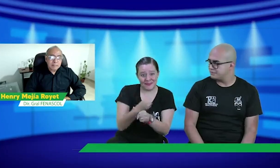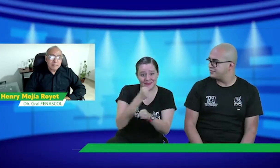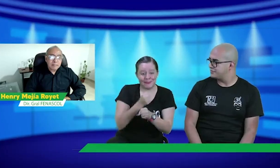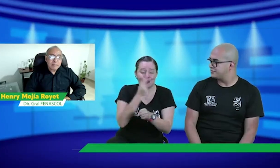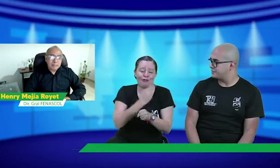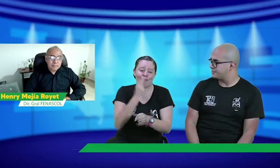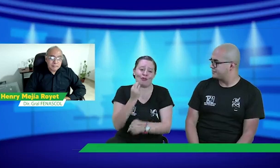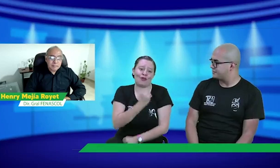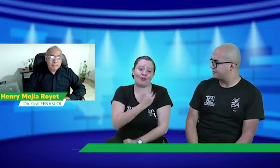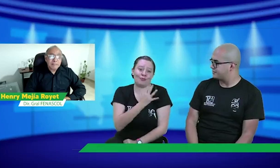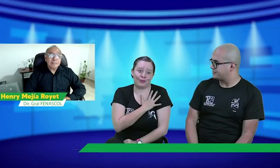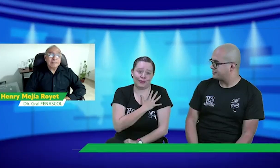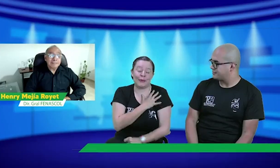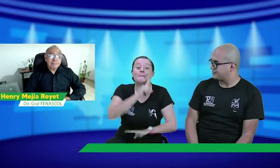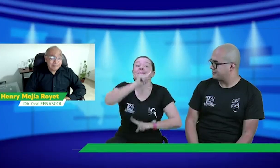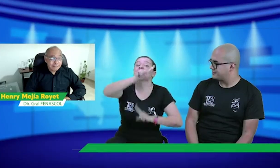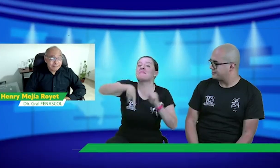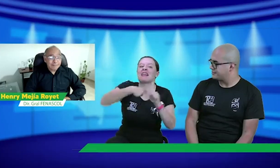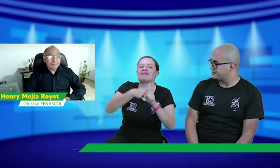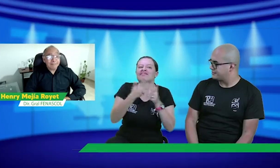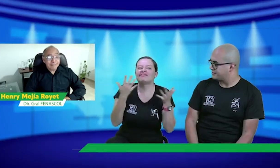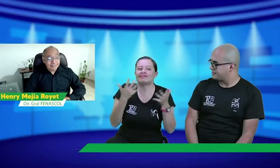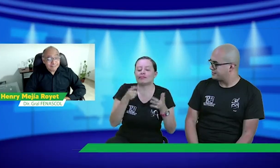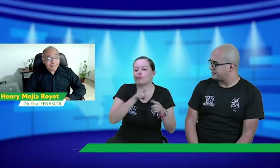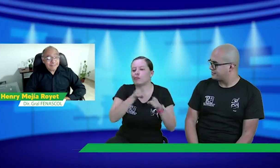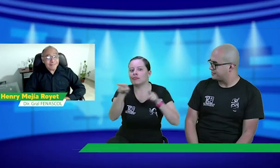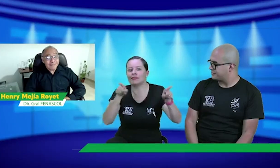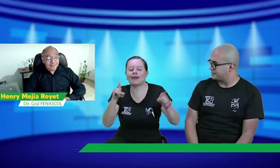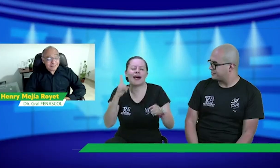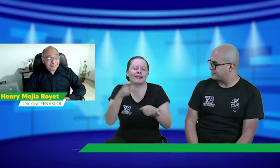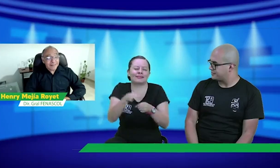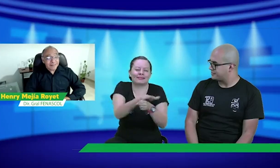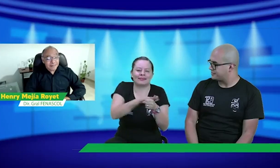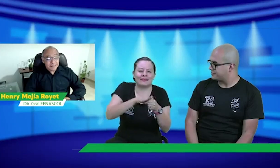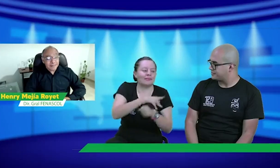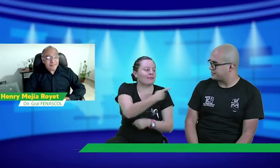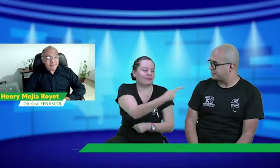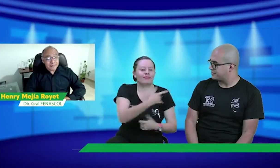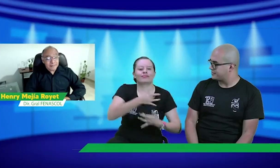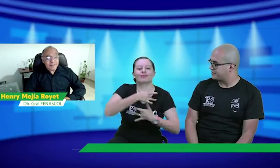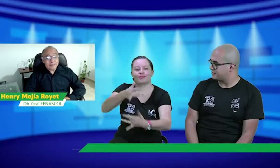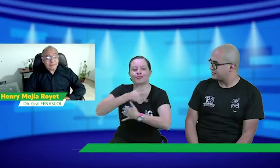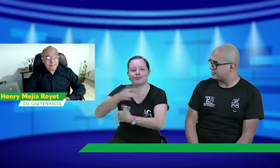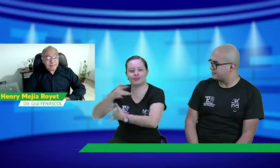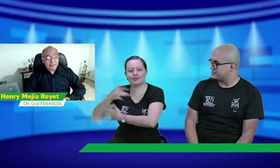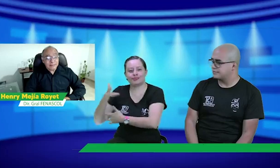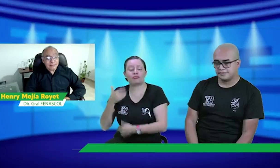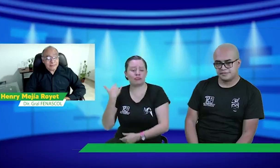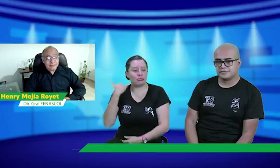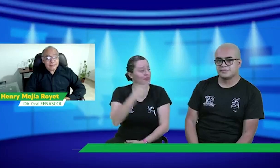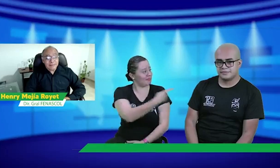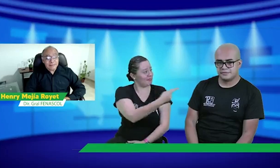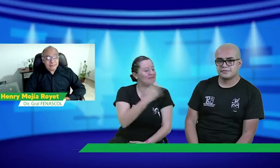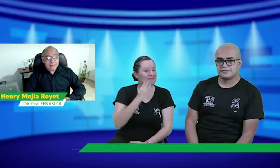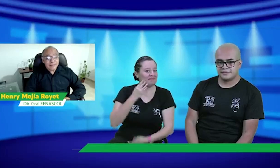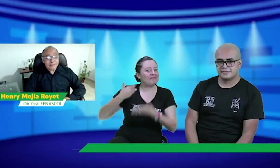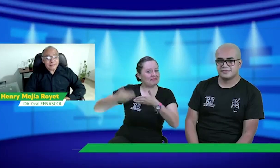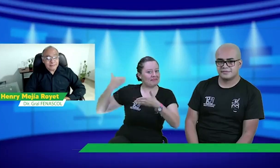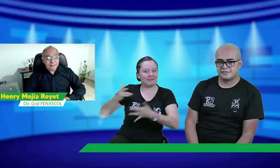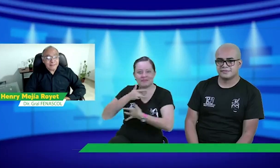sordas puedan trabajar. Eso es como tener, darles esta oportunidad. Y, pues, hay situaciones a veces difíciles de las personas sordas que, gracias a